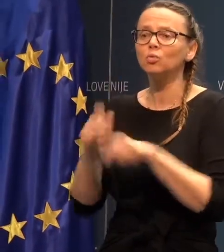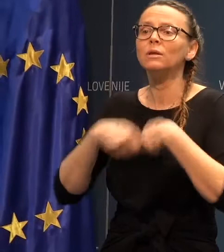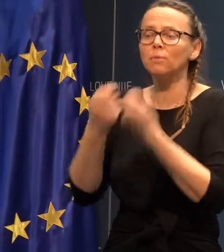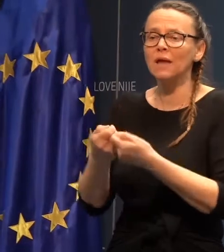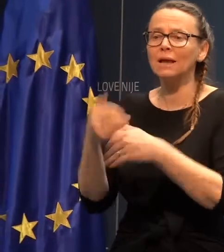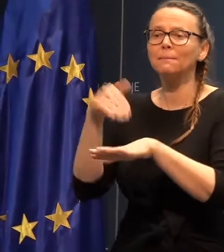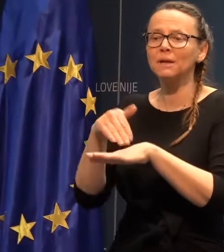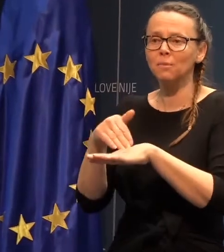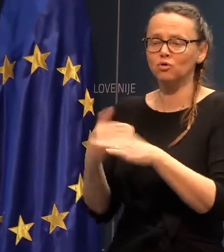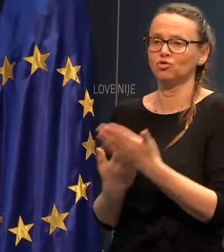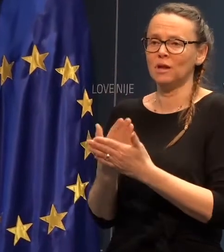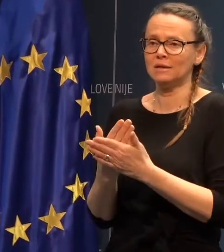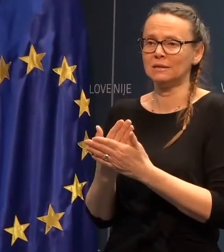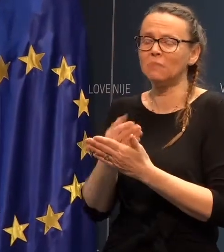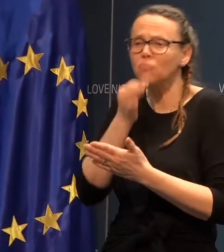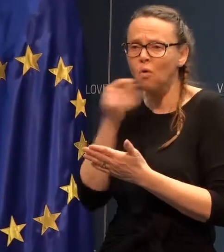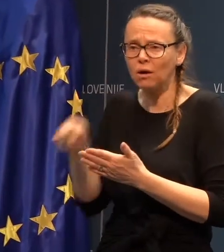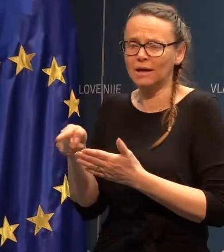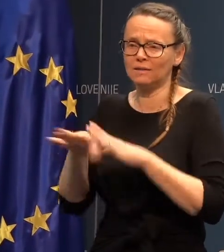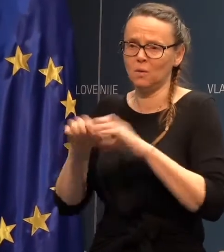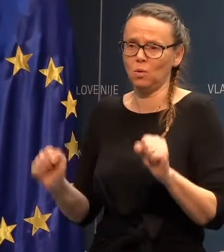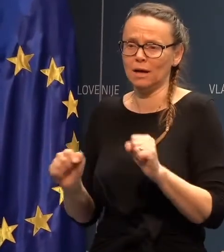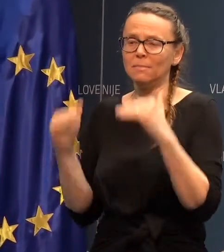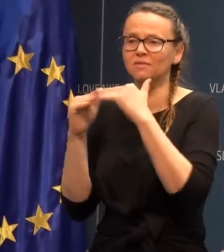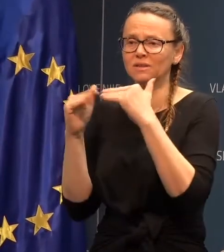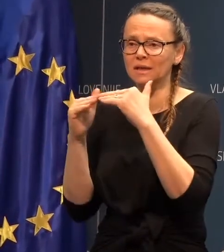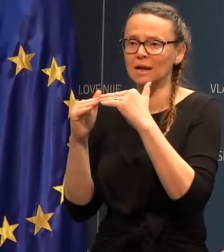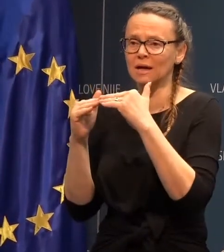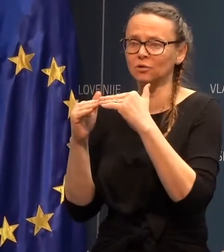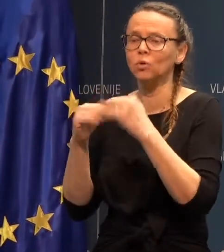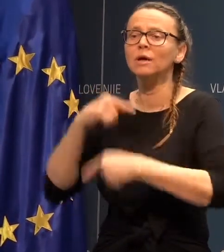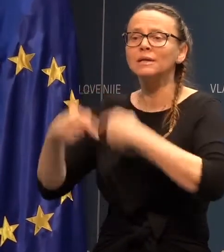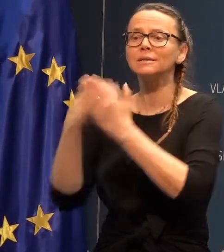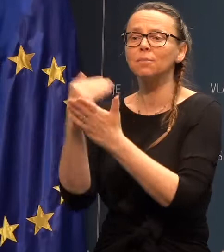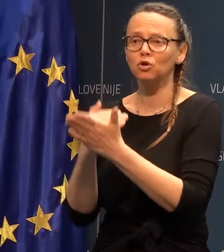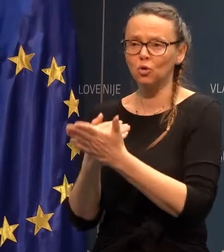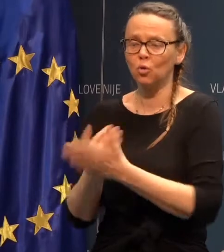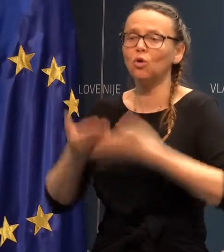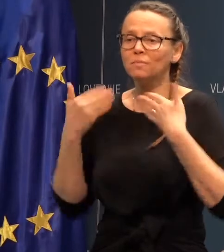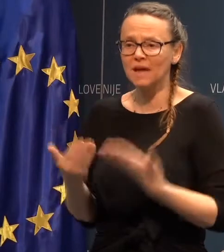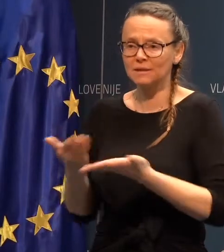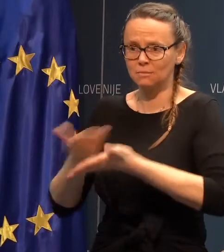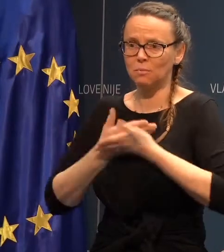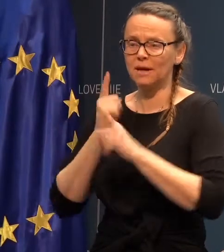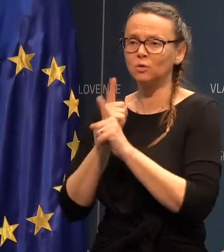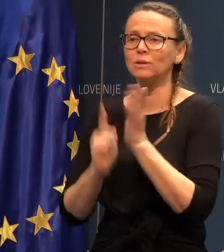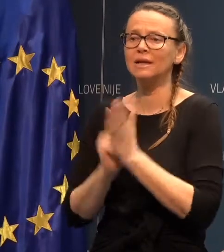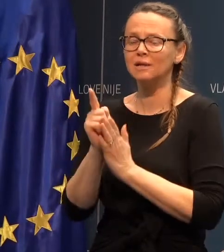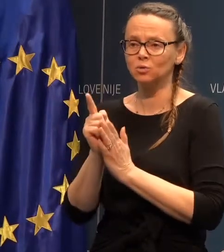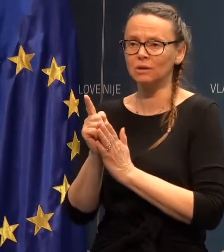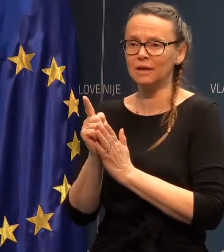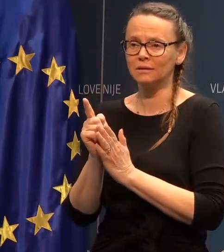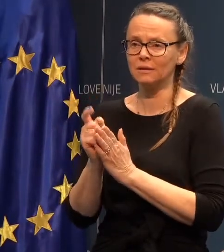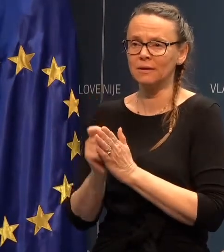priporočila za konkretne ukrebe v skladu z protokolom. Dalej smo prijeli tudi rezultat